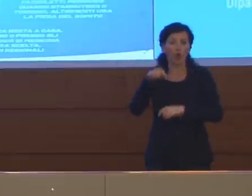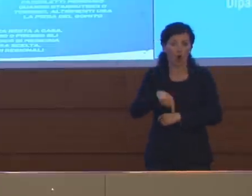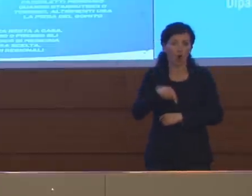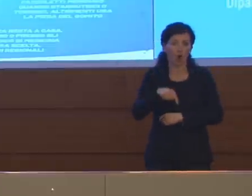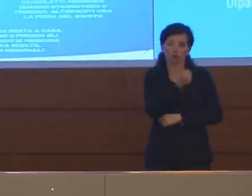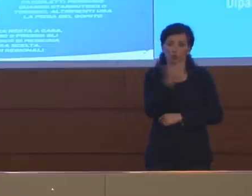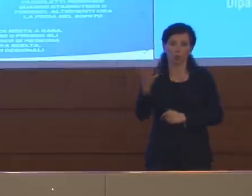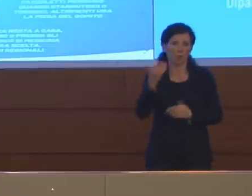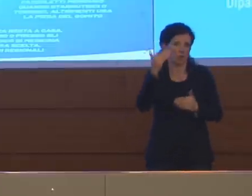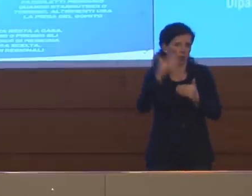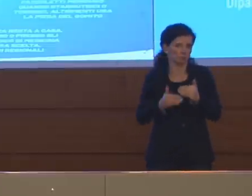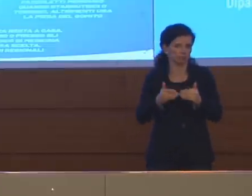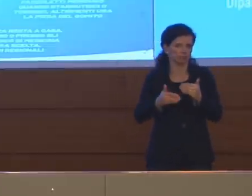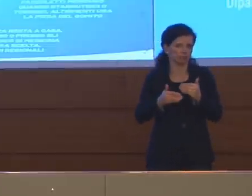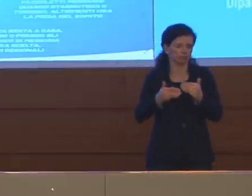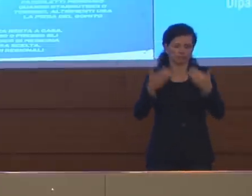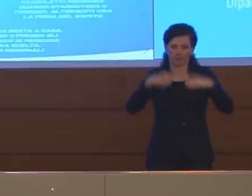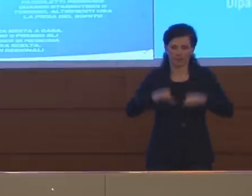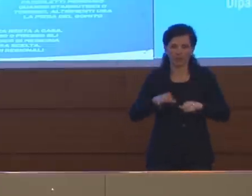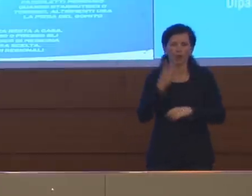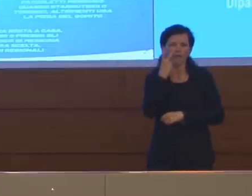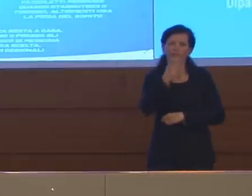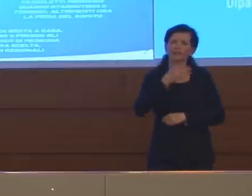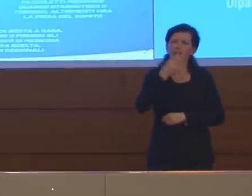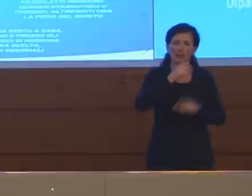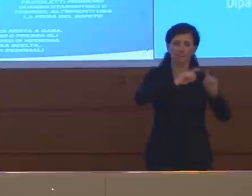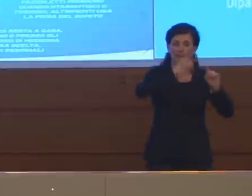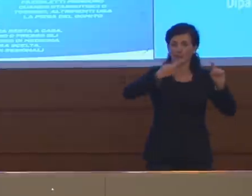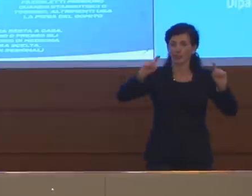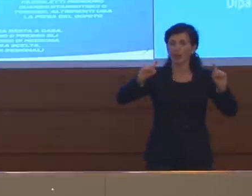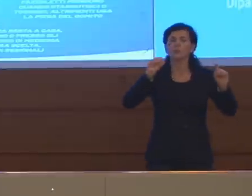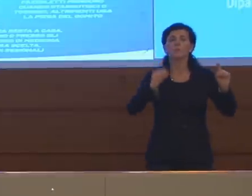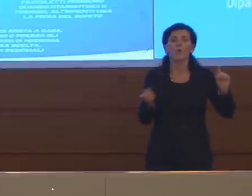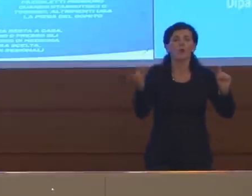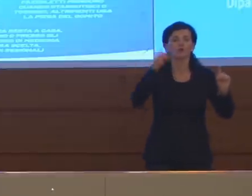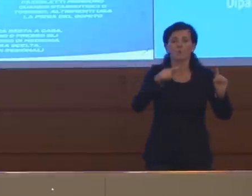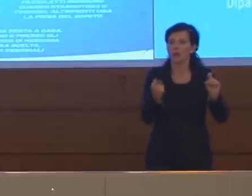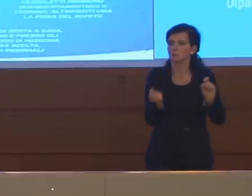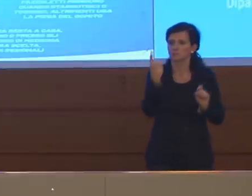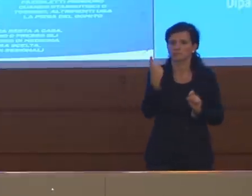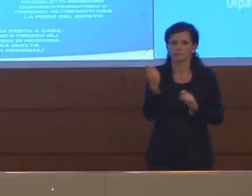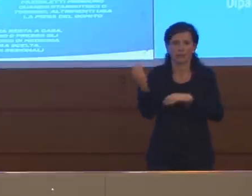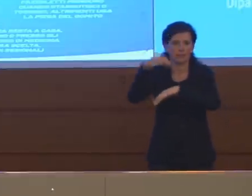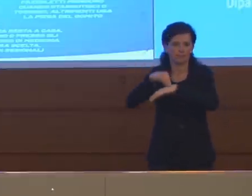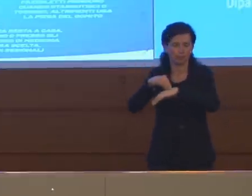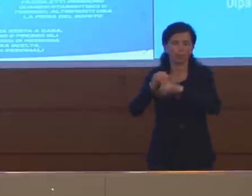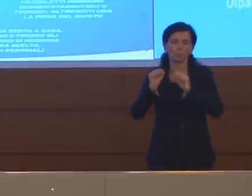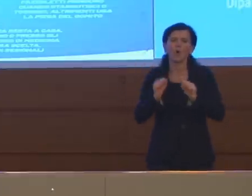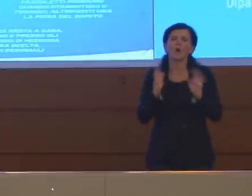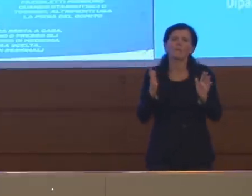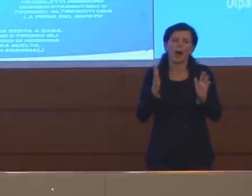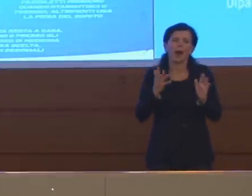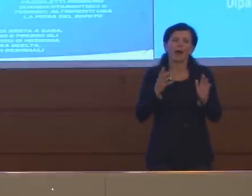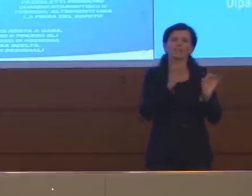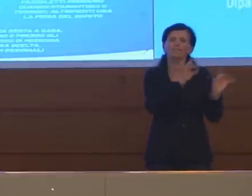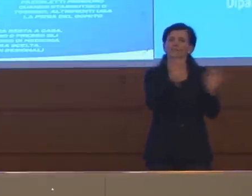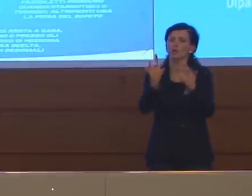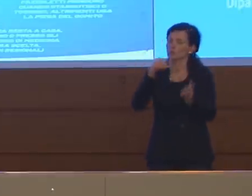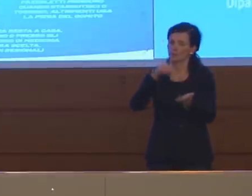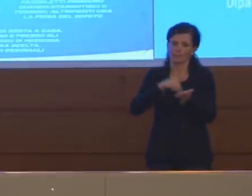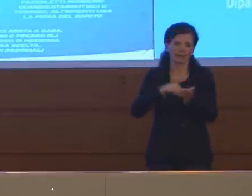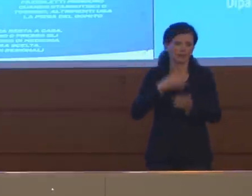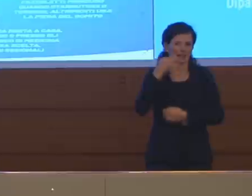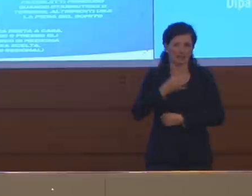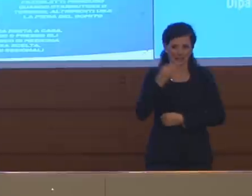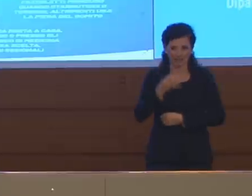limitato, vedremo però guardiamo i trend perché magari domani potremo avere qualche caso in più, sappiamo che comunque continua a circolare in queste zone e ha consentito